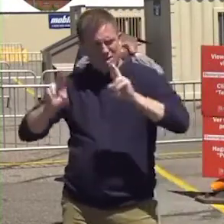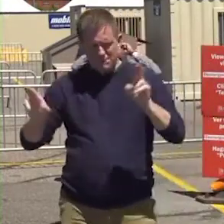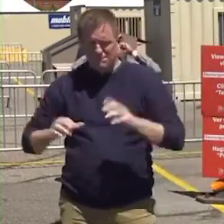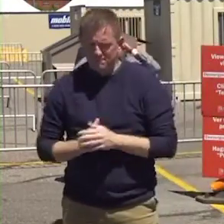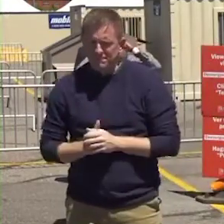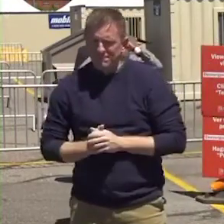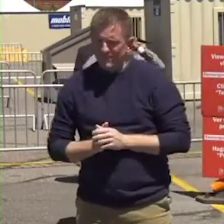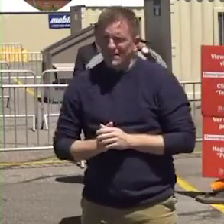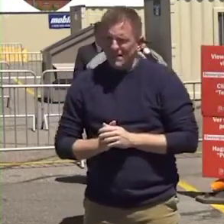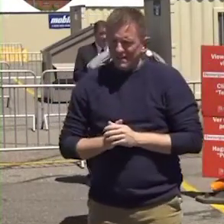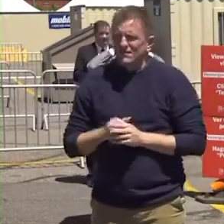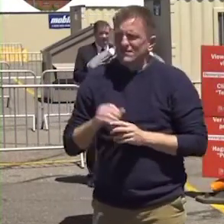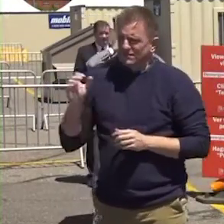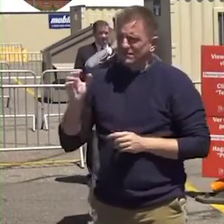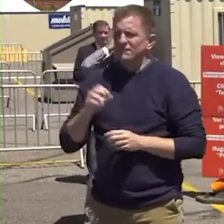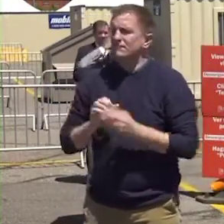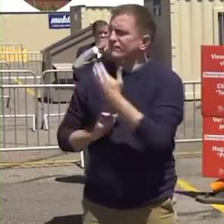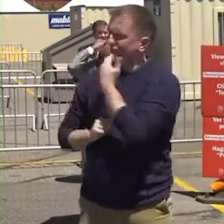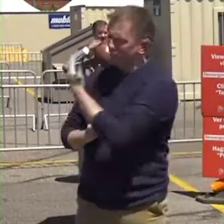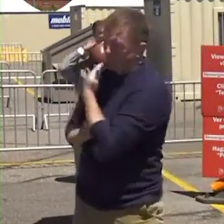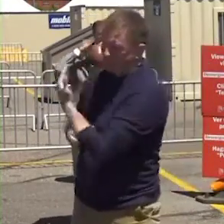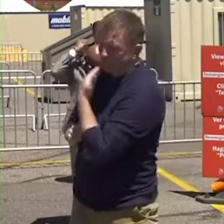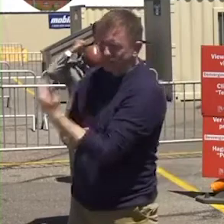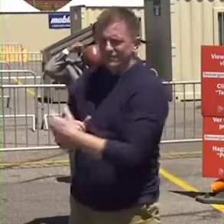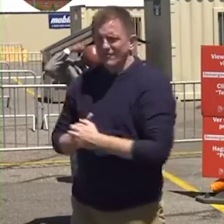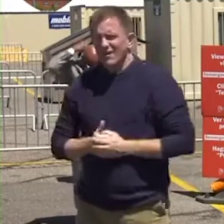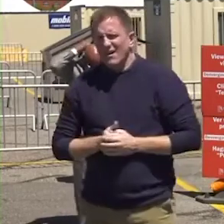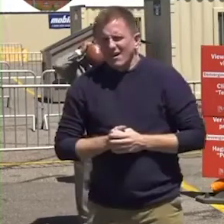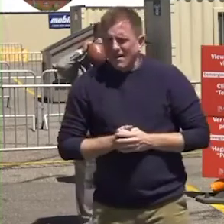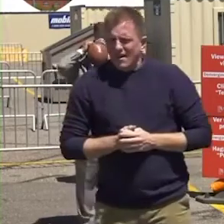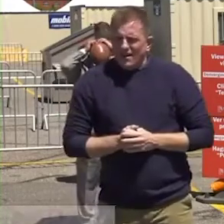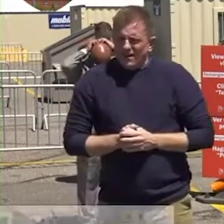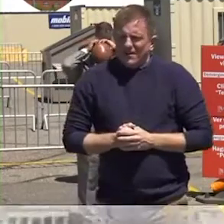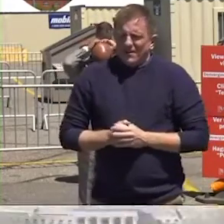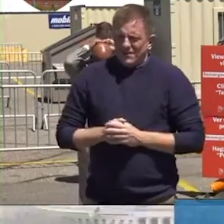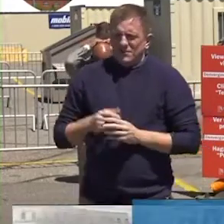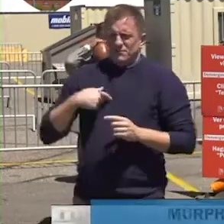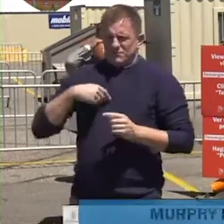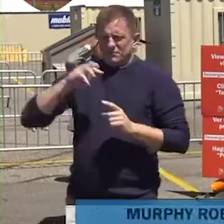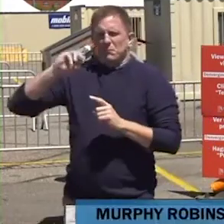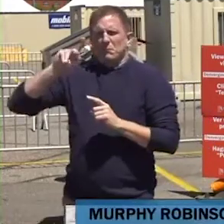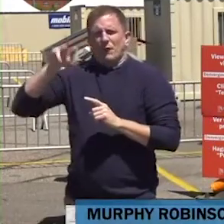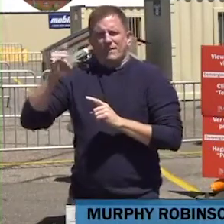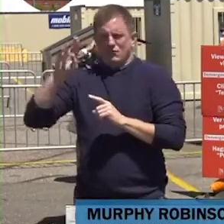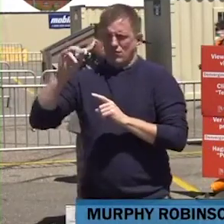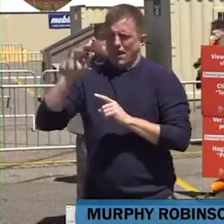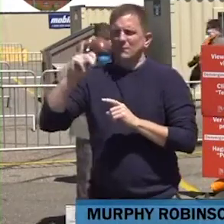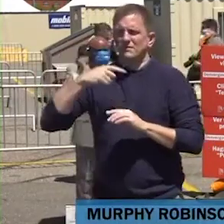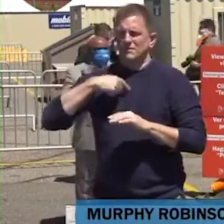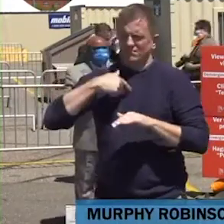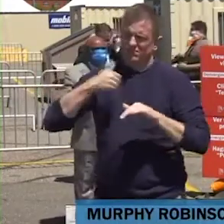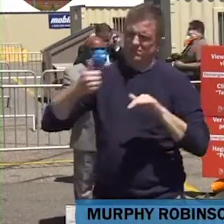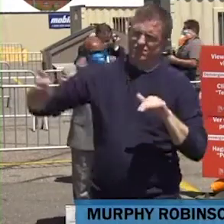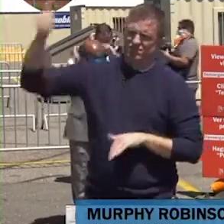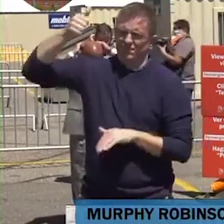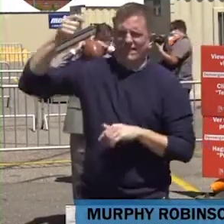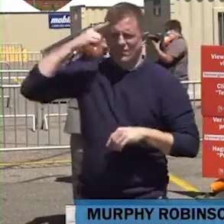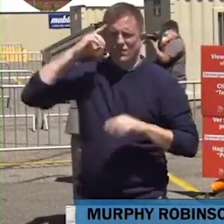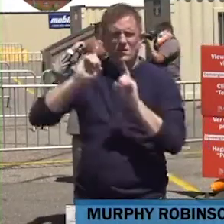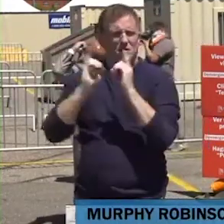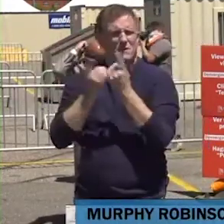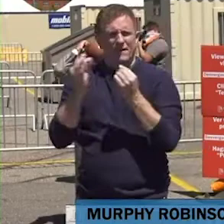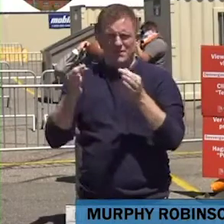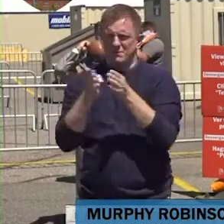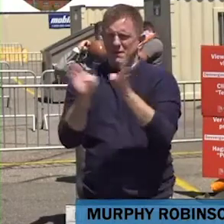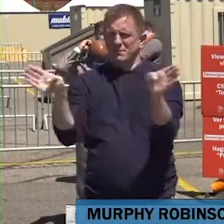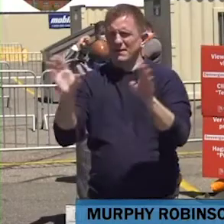Bueno, gracias señor alcalde. Hola a todos, yo soy Murphy Robinson, director ejecutivo para el Departamento de Seguridad Pública y